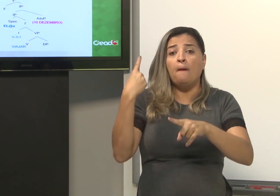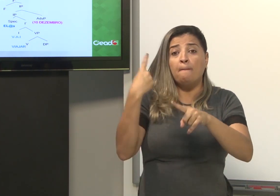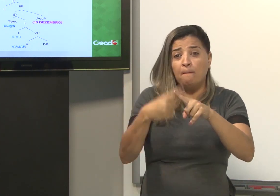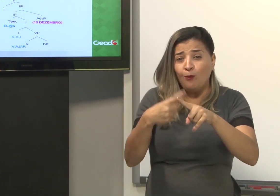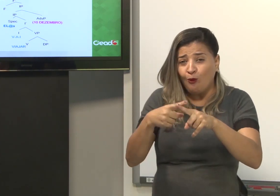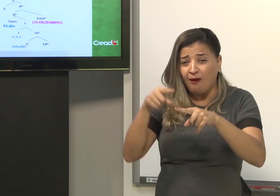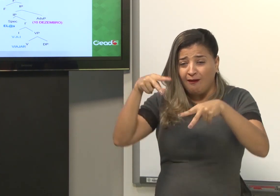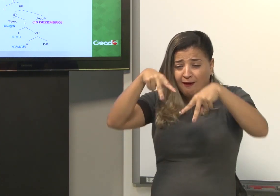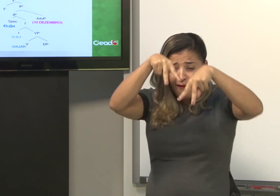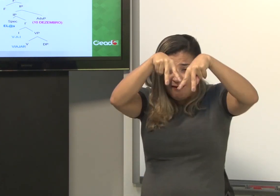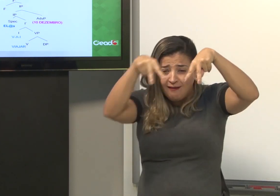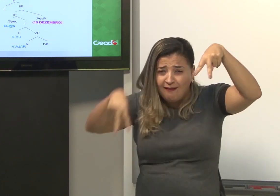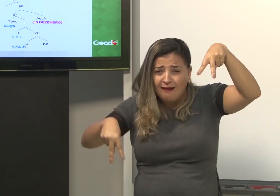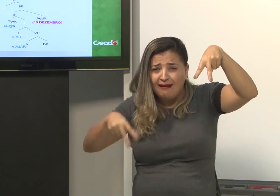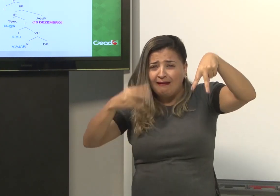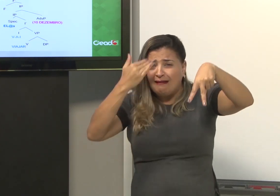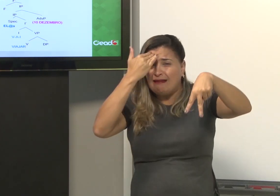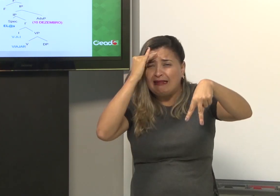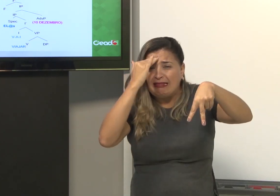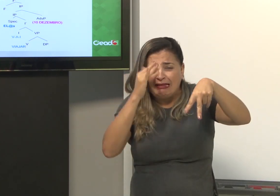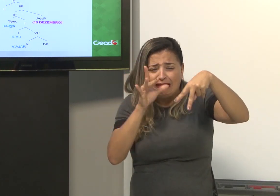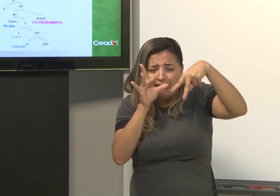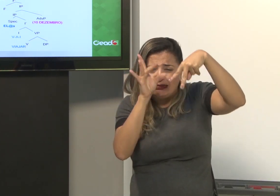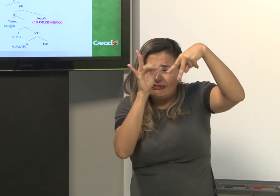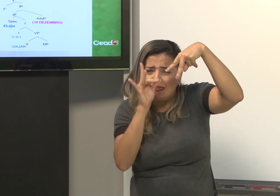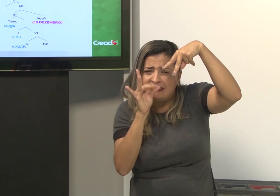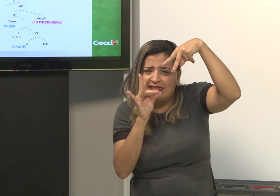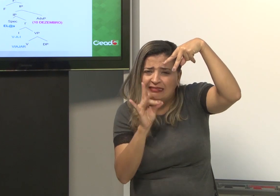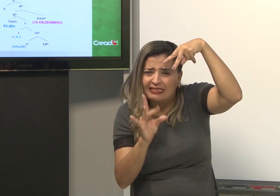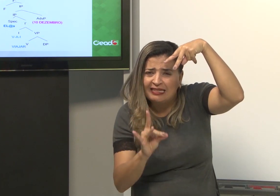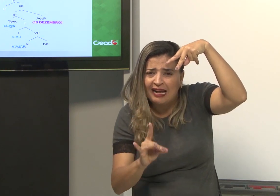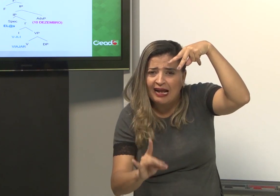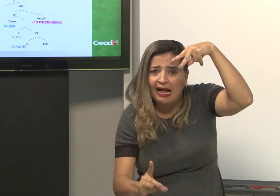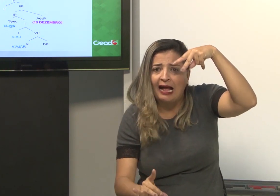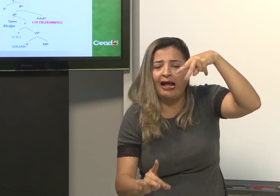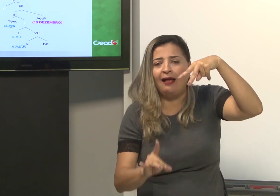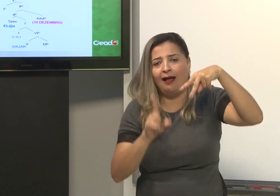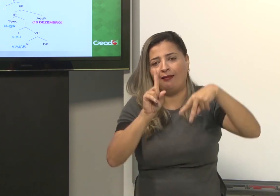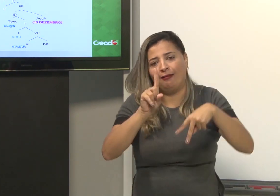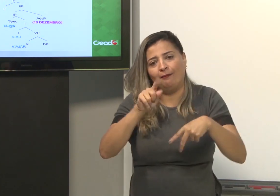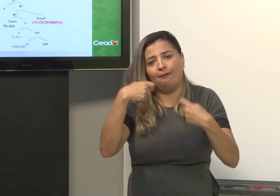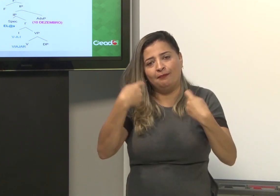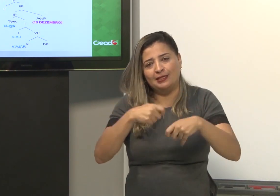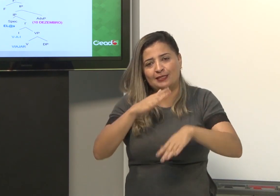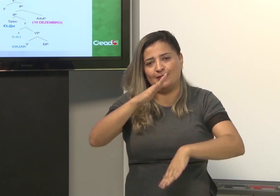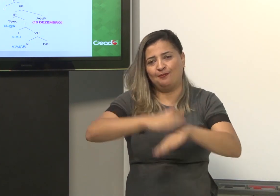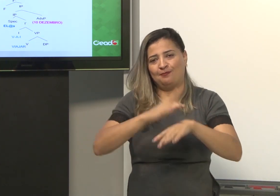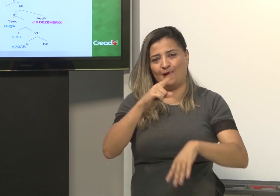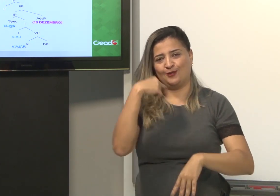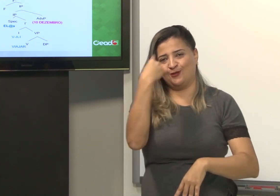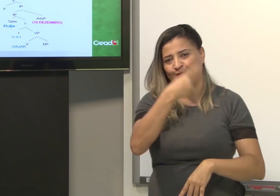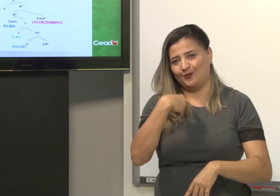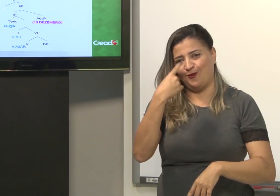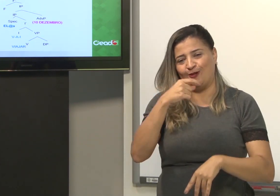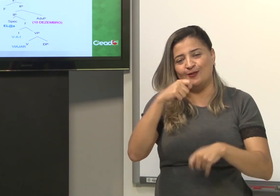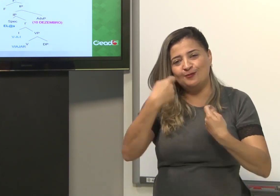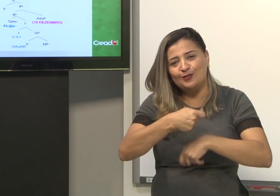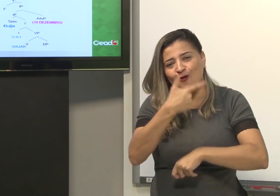hoje, porque para detalhar essa árvore, para vocês entenderem melhor, seria necessário mais horas.